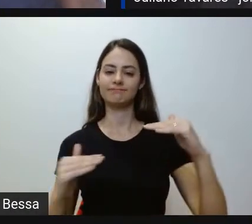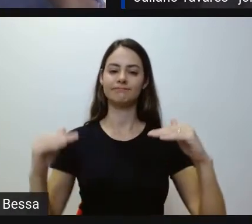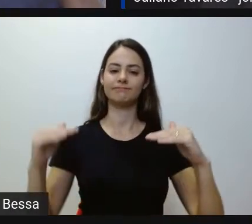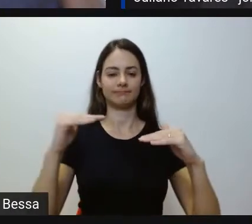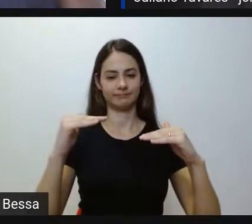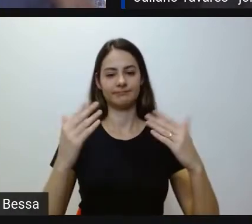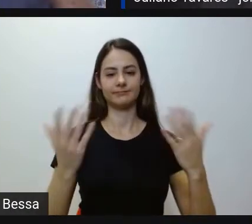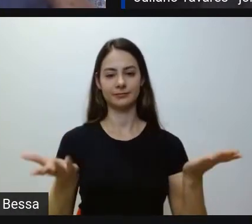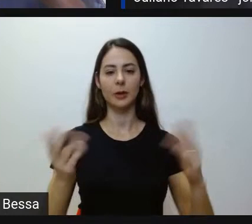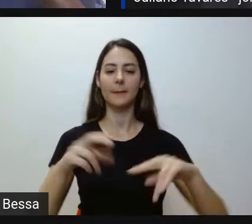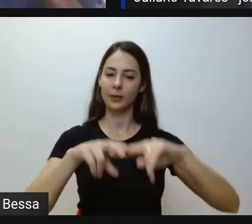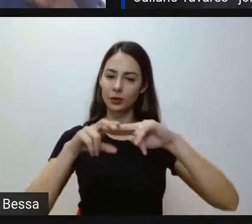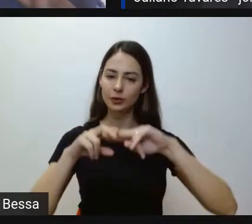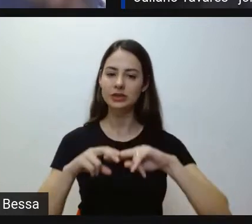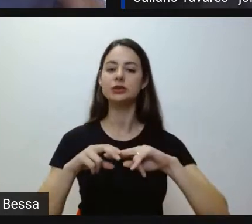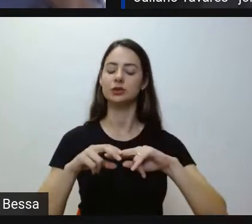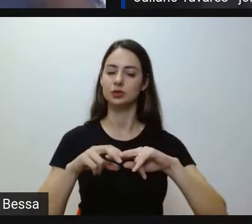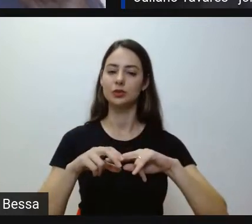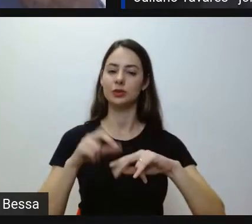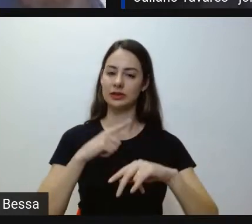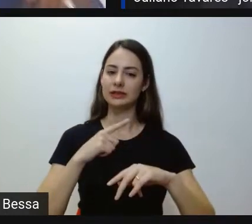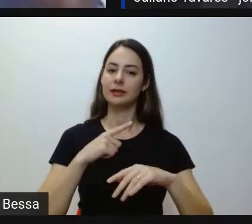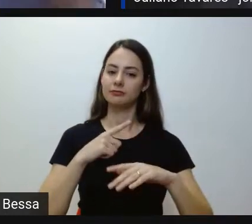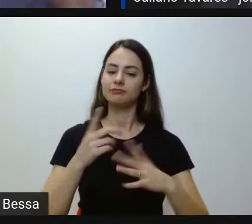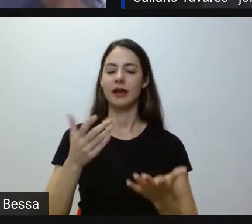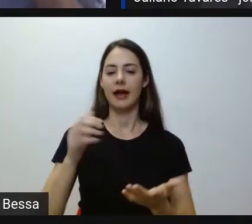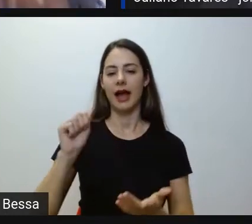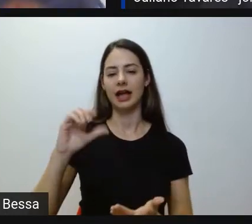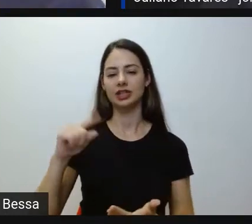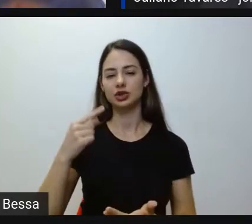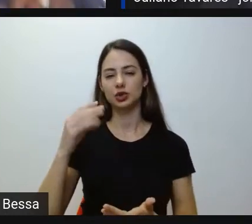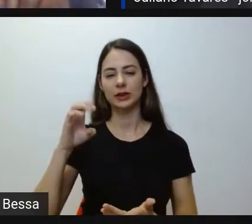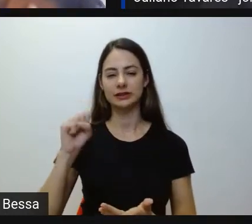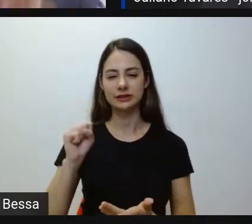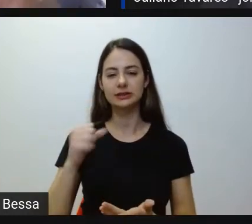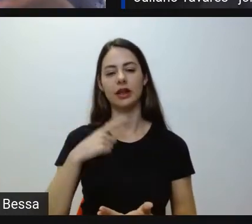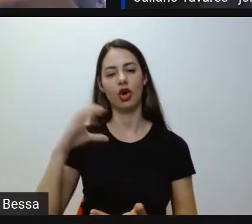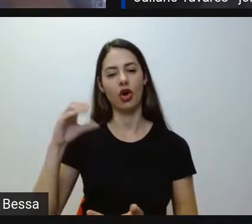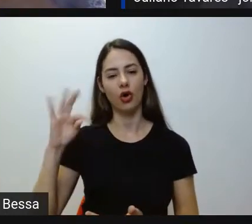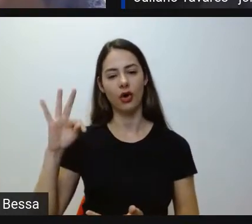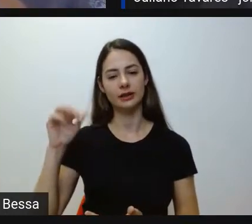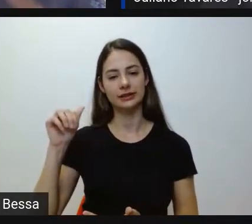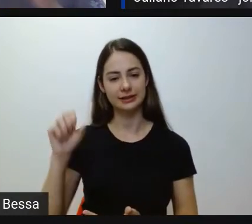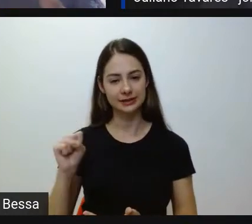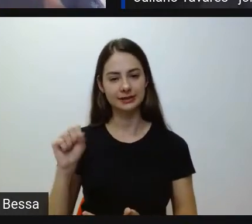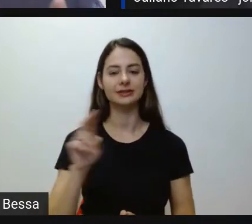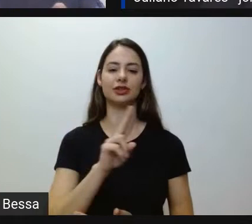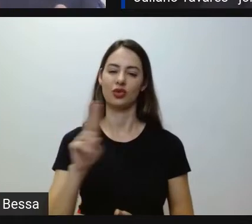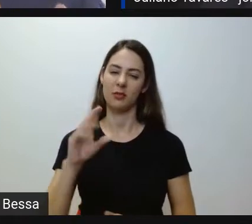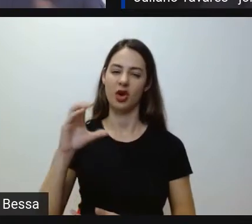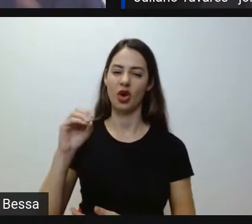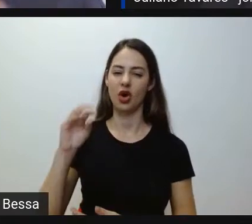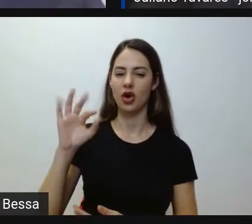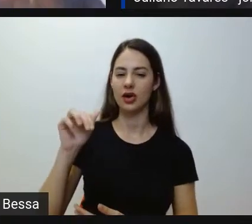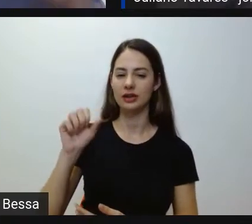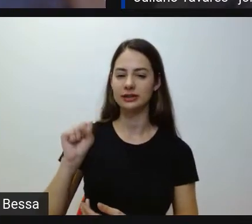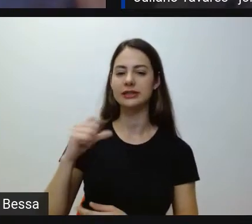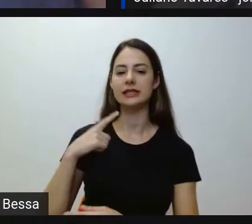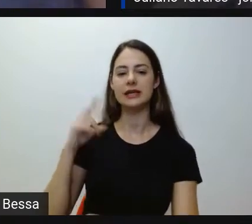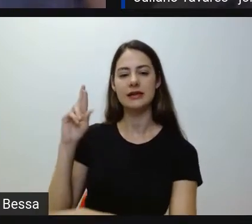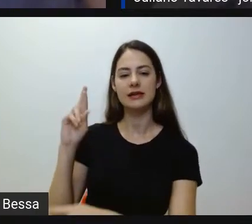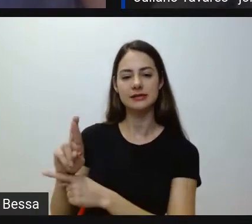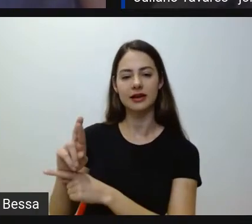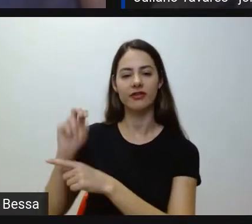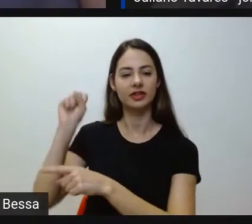isso. Então, essas ações afirmativas, nesse caso, as cotas, né? A gente chama de cotas, chama de reserva de vagas,